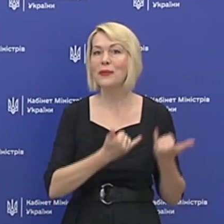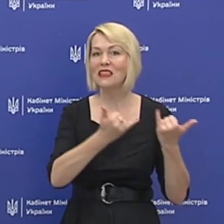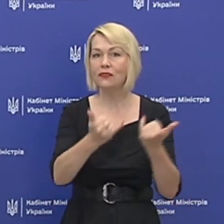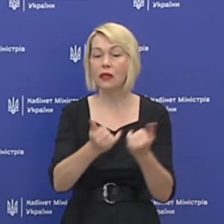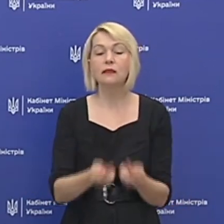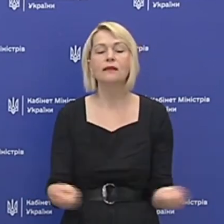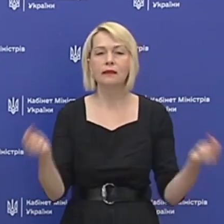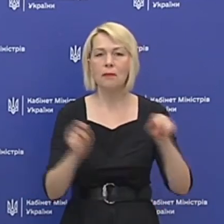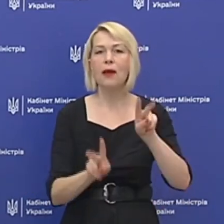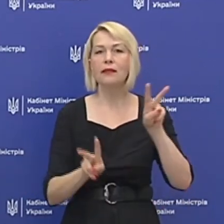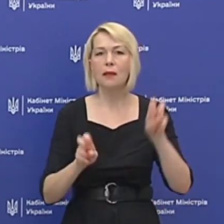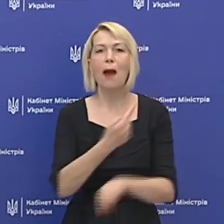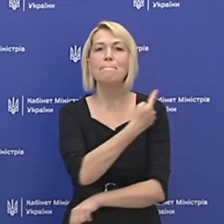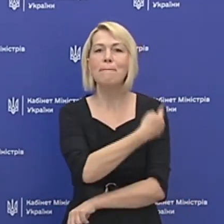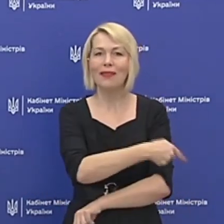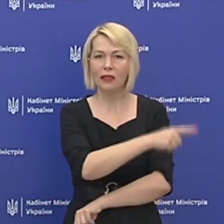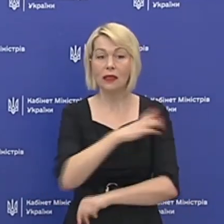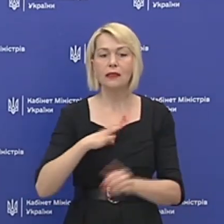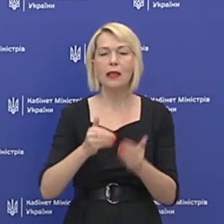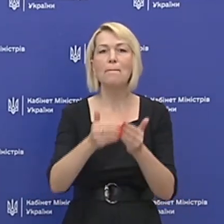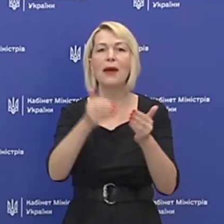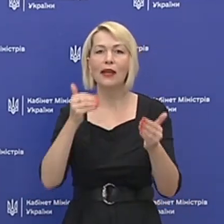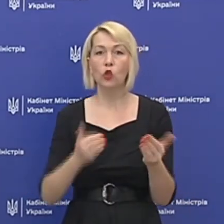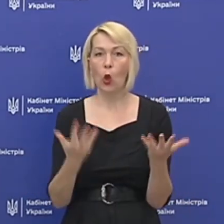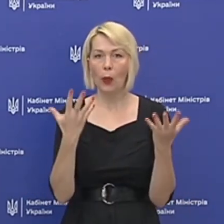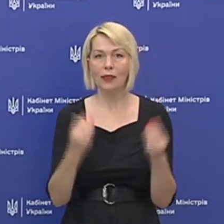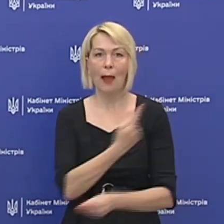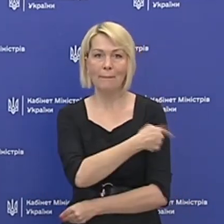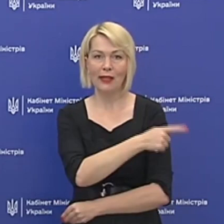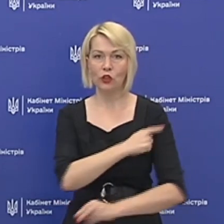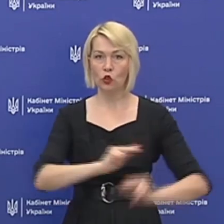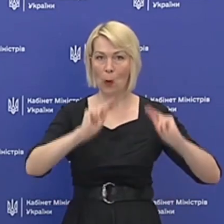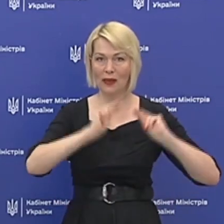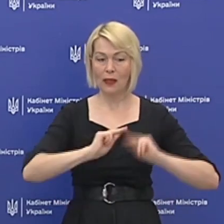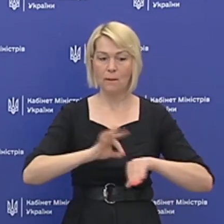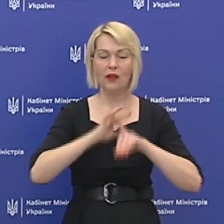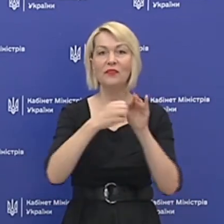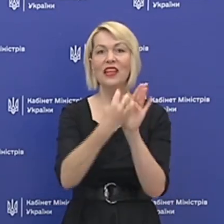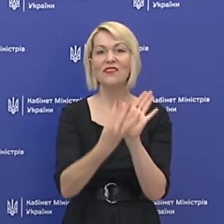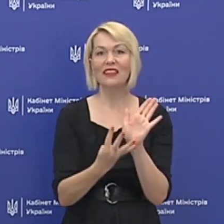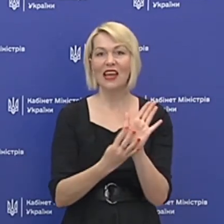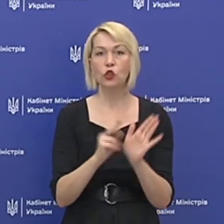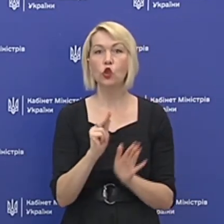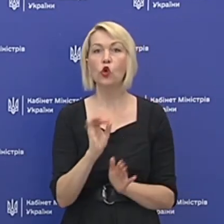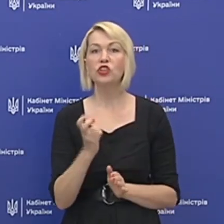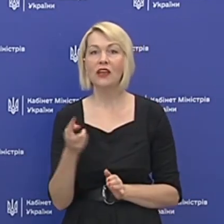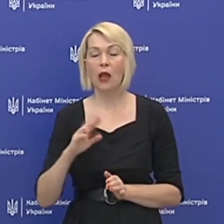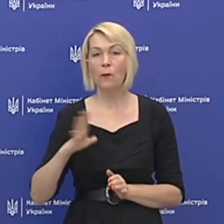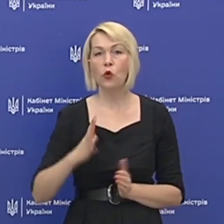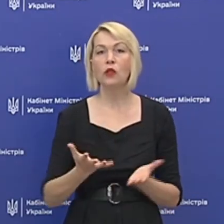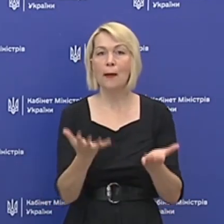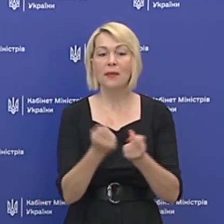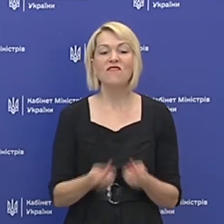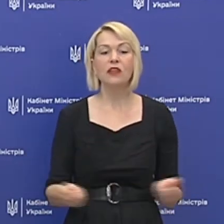саме тематике медицини, він був напередодні Дня медичного працівника проведений, 19 червня. Були прийняти